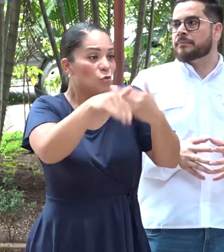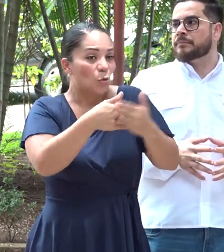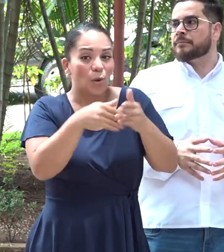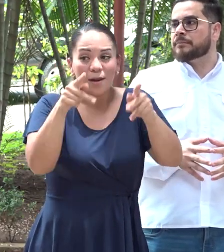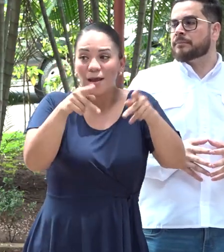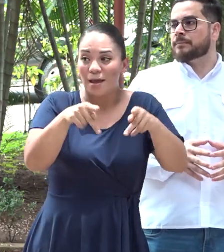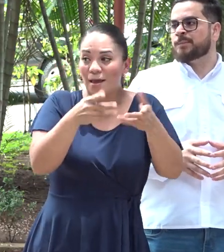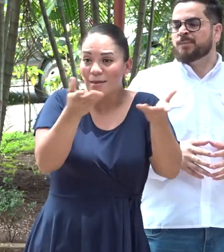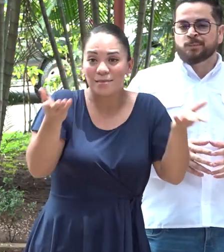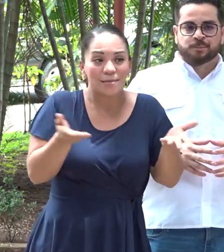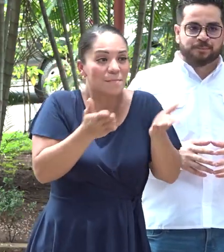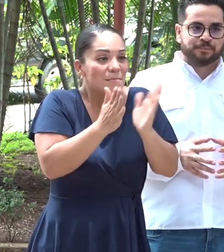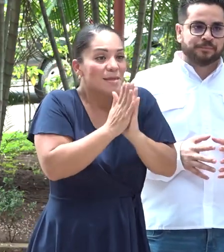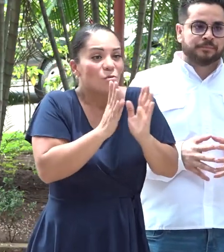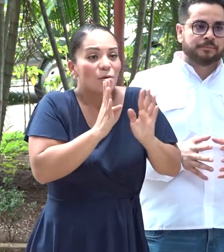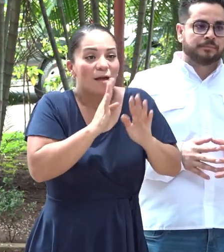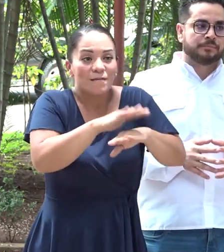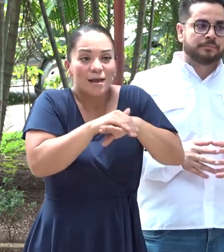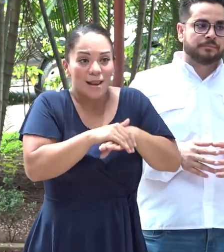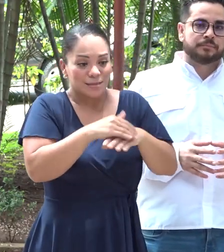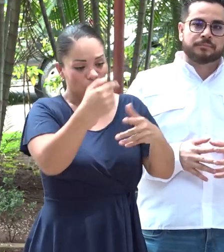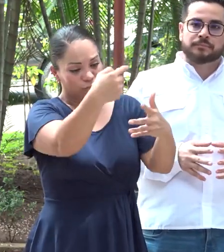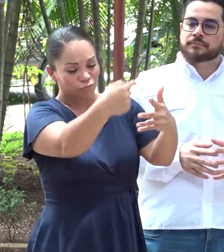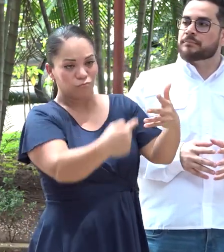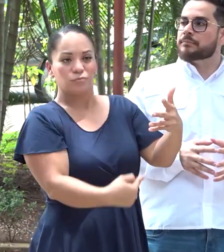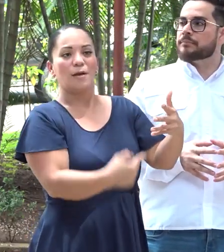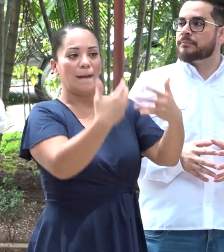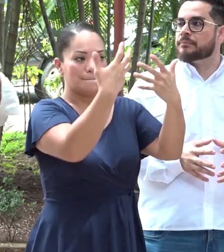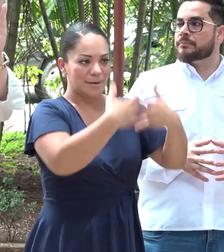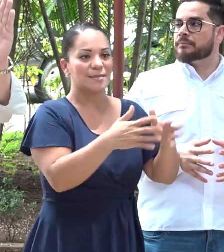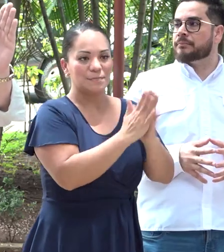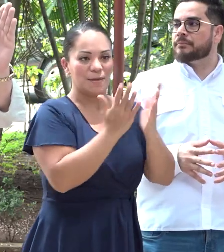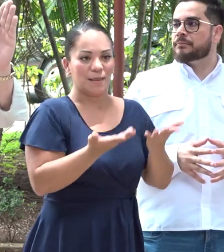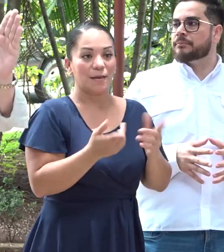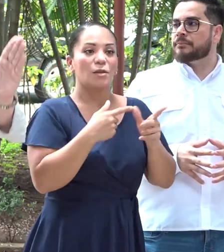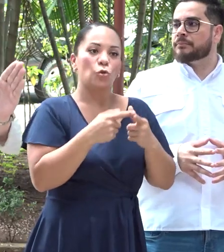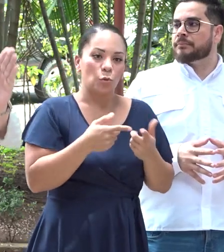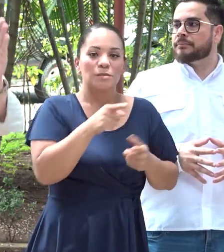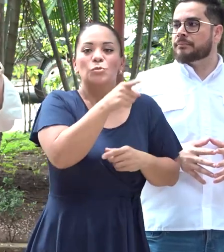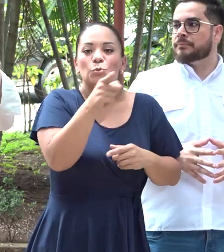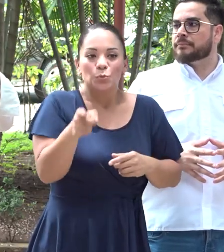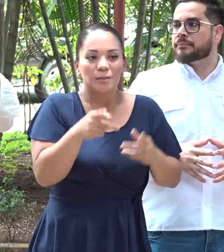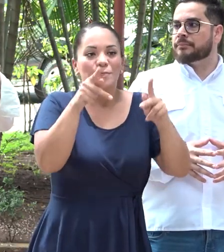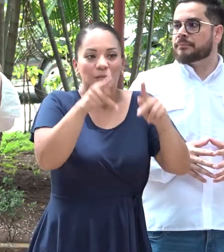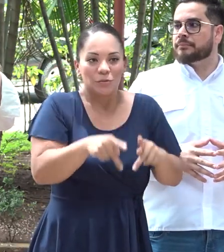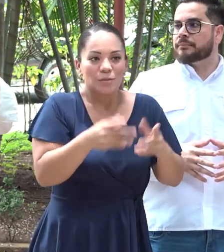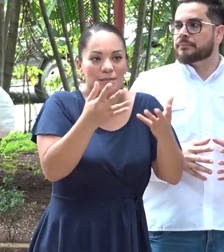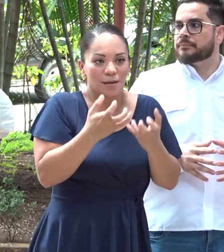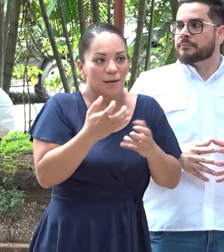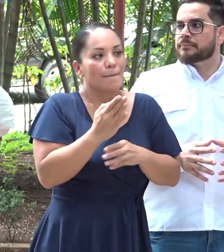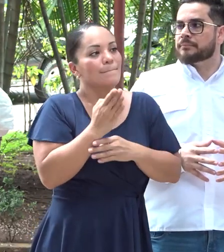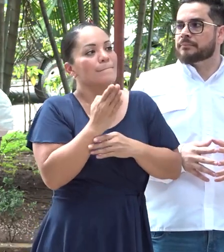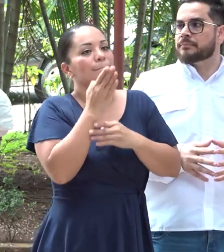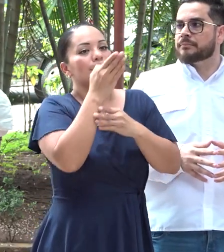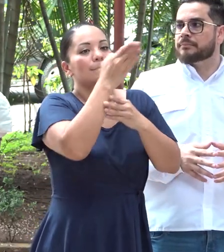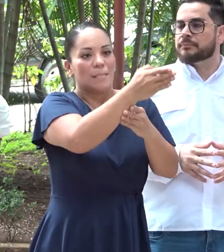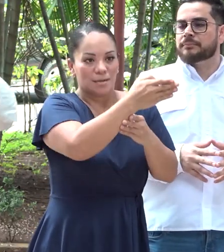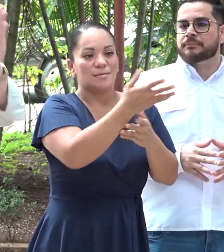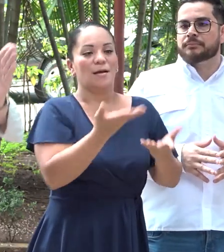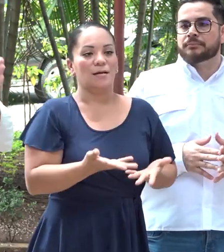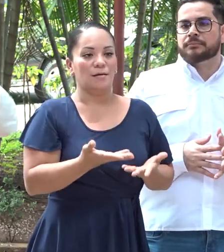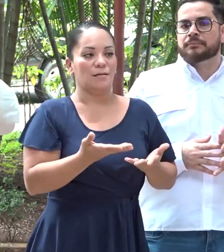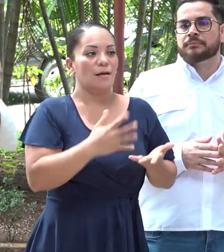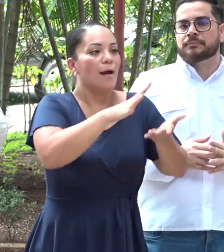gente está pidiendo que hable inglés. Bueno, vaya a donde invierta en su capital